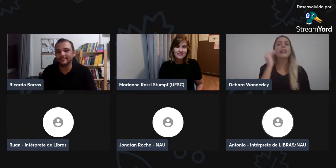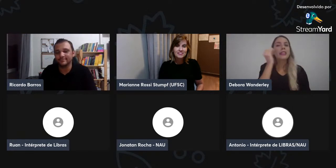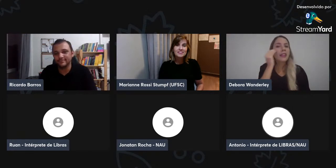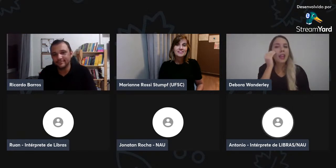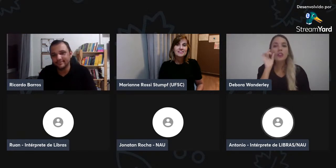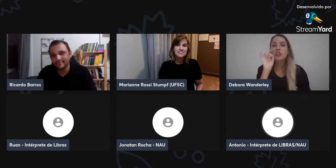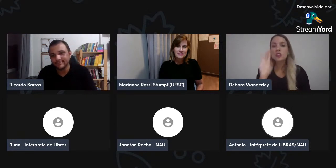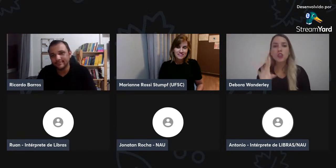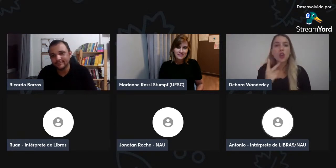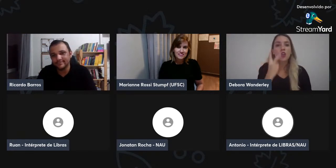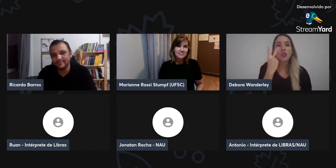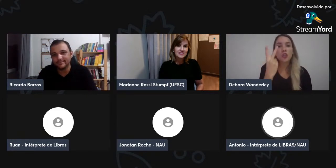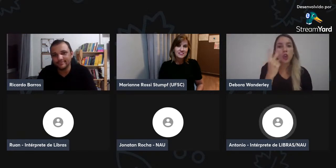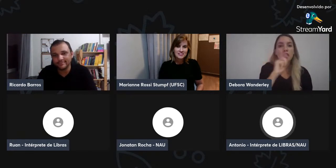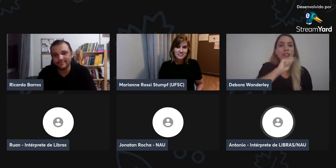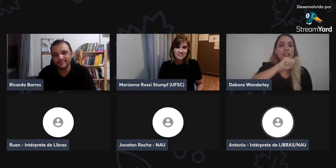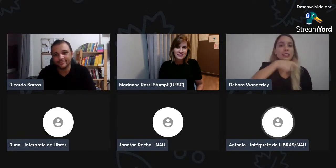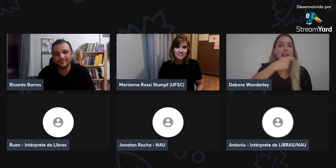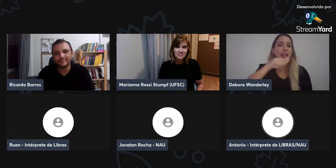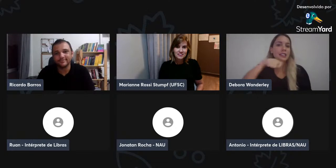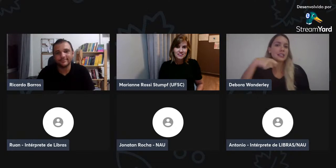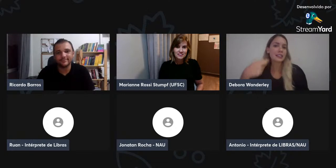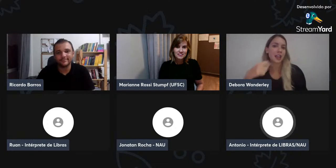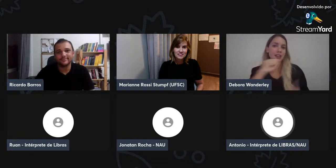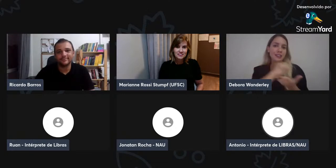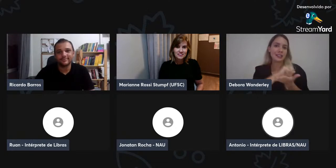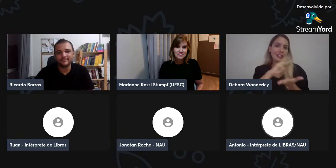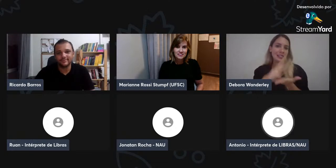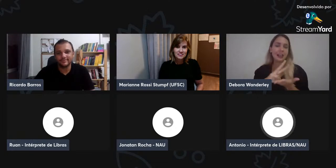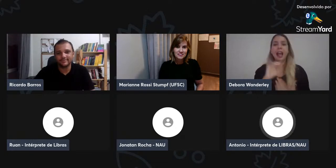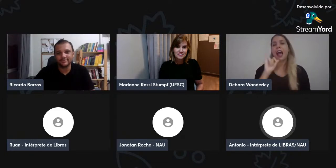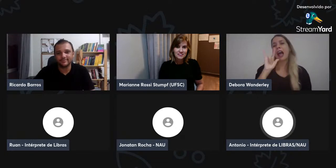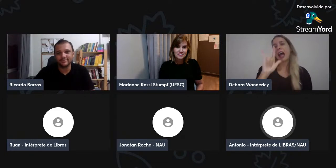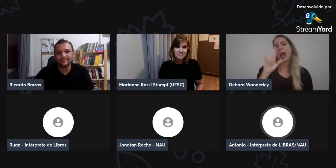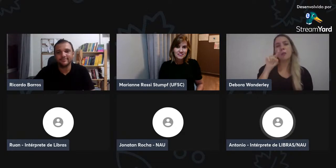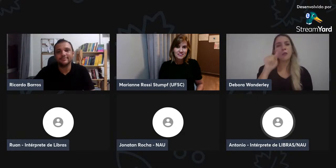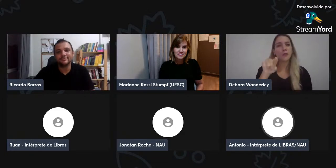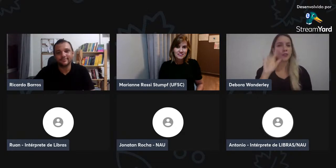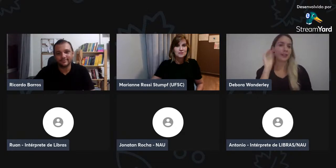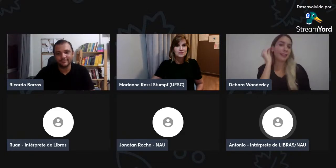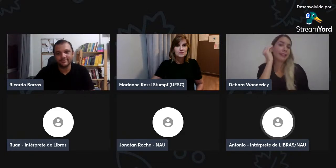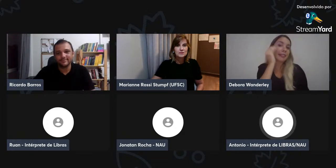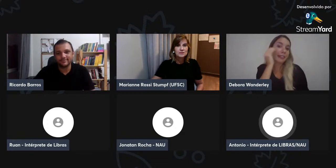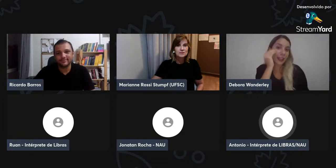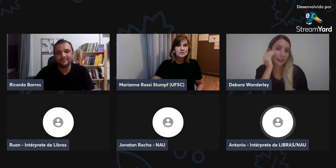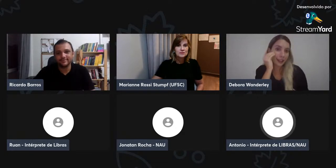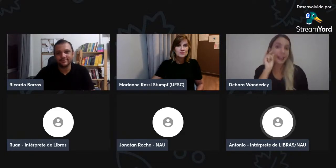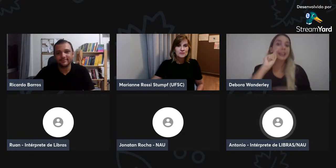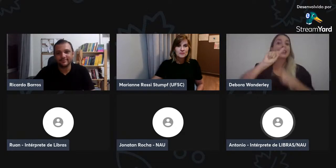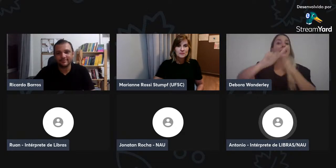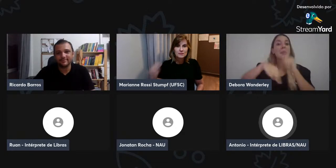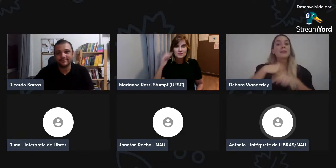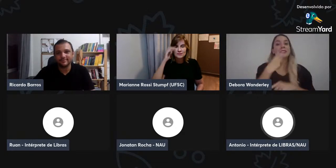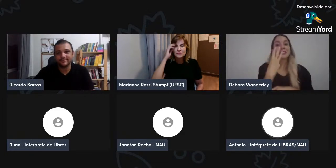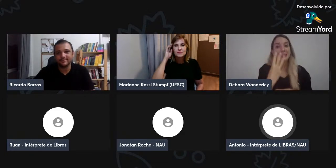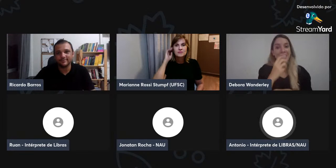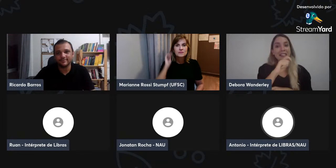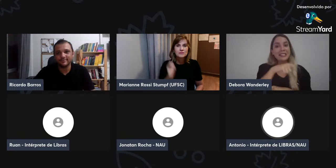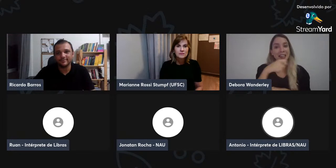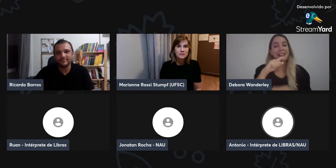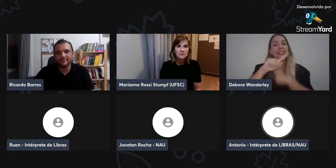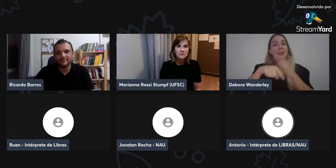me quer angustiar, aí, muito difícil, não, tenta, tenta, tenta fazer alguns sinais, envia, eu amo você,